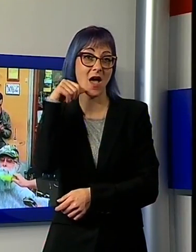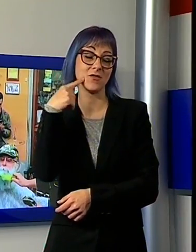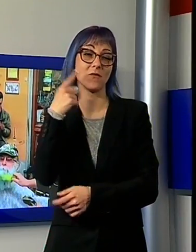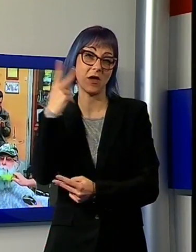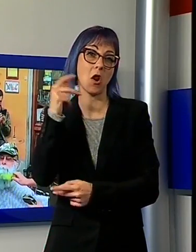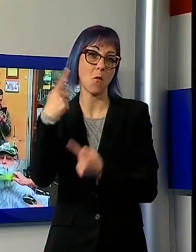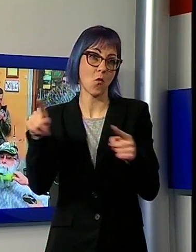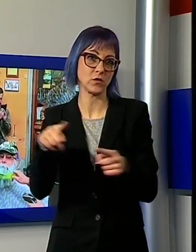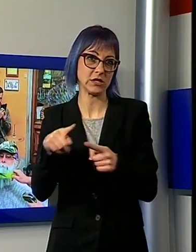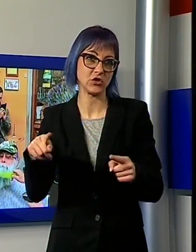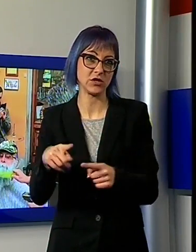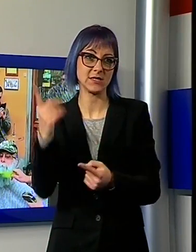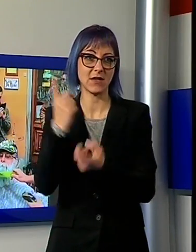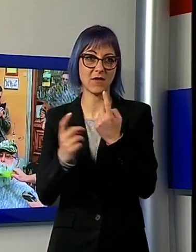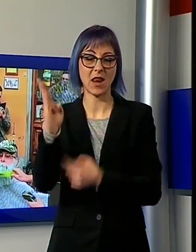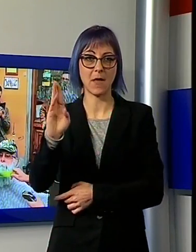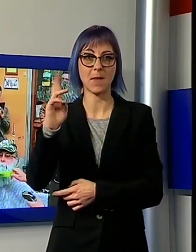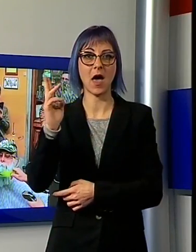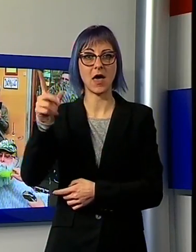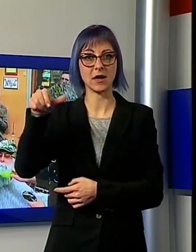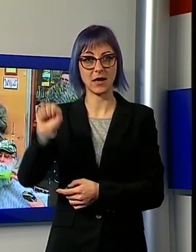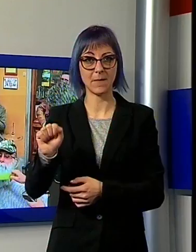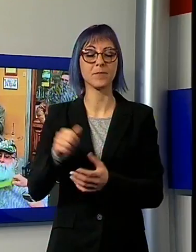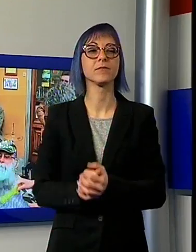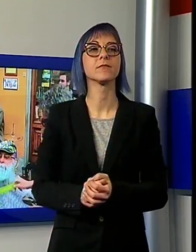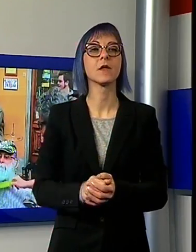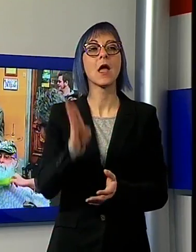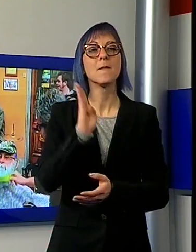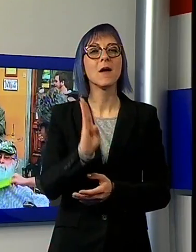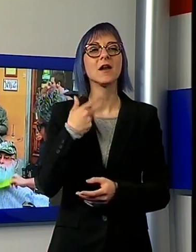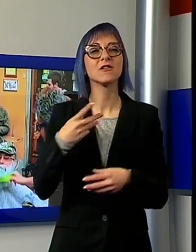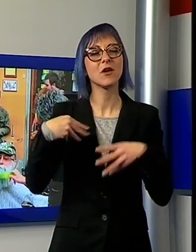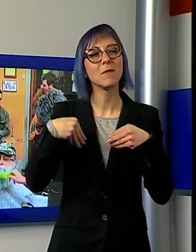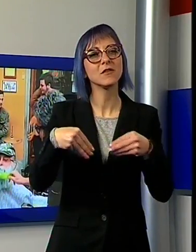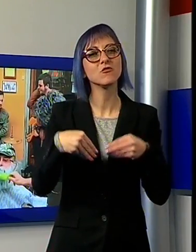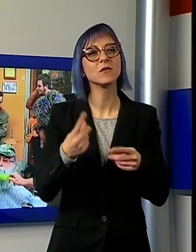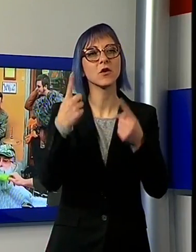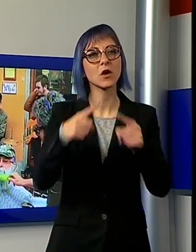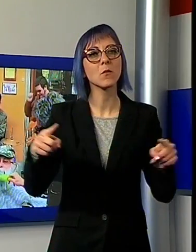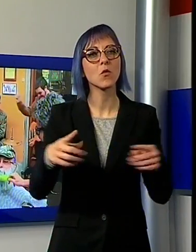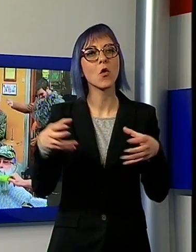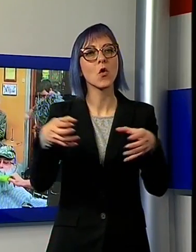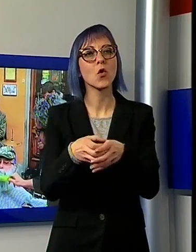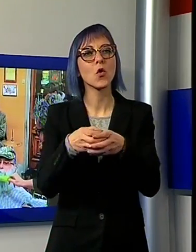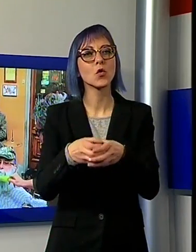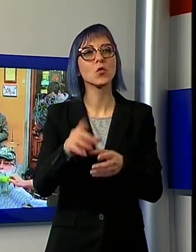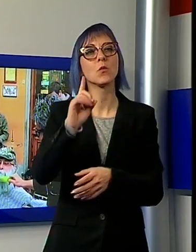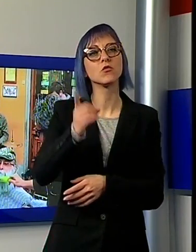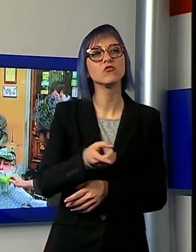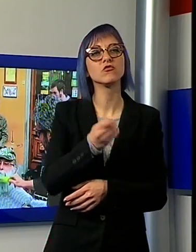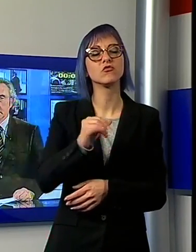piazza, da sempre frequentata da turisti, da artisti e da musici, dalla partecipazione musicale del gruppo barghigiano Josephine.